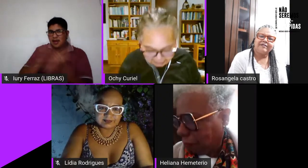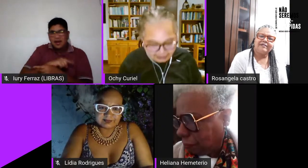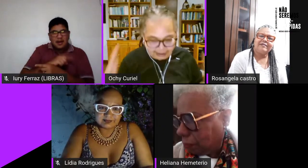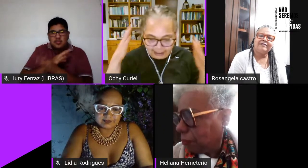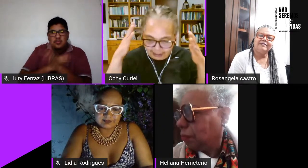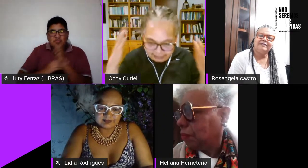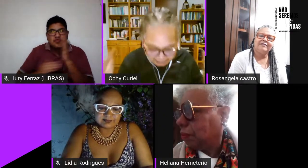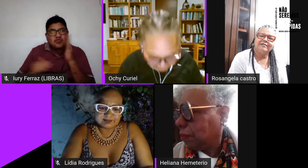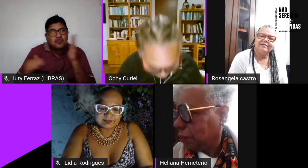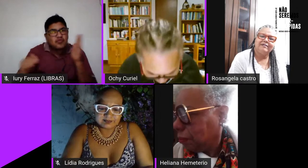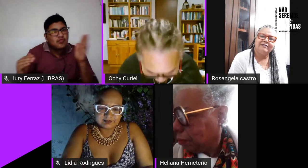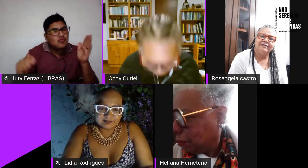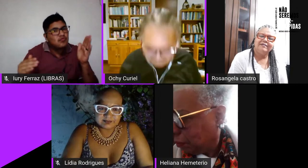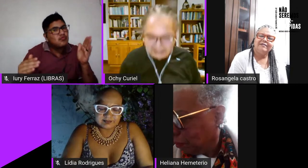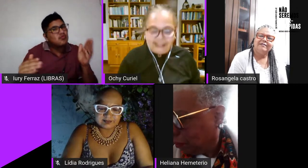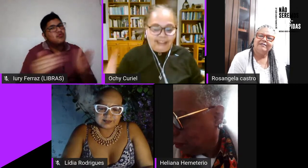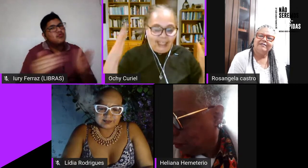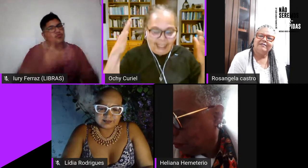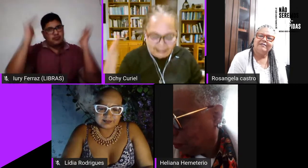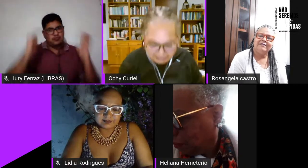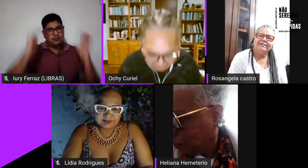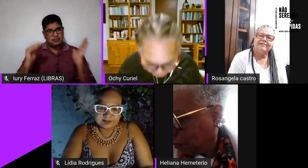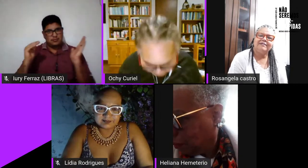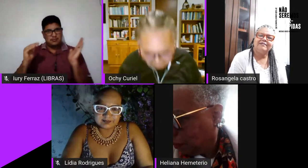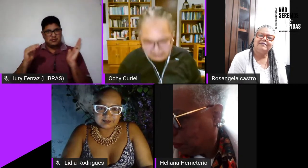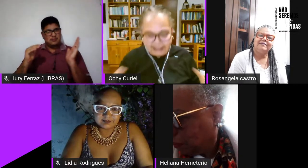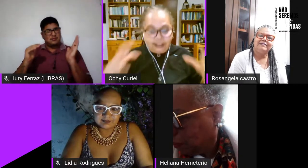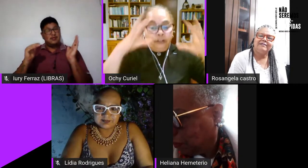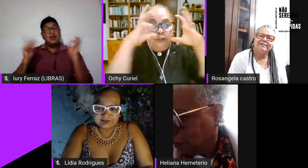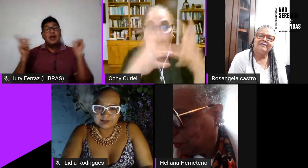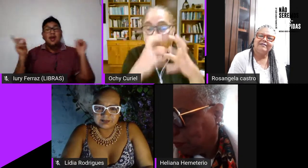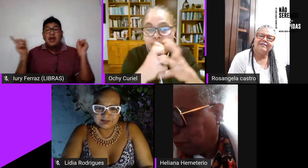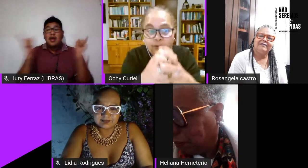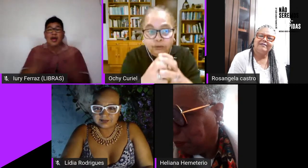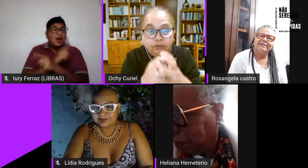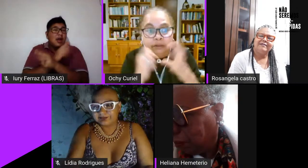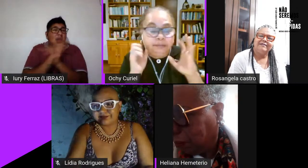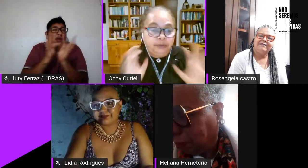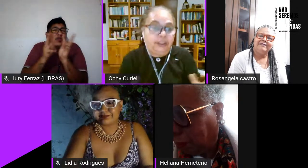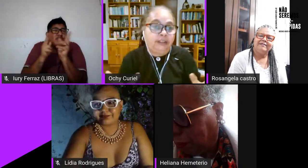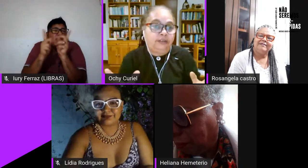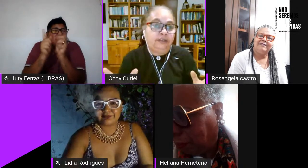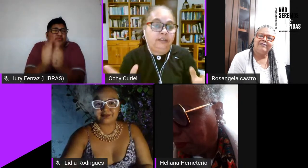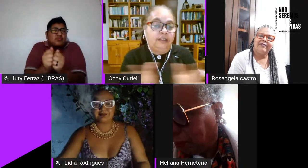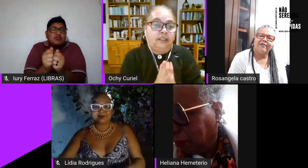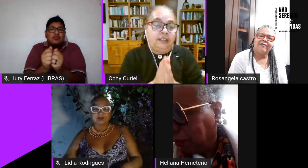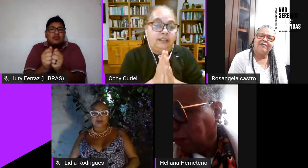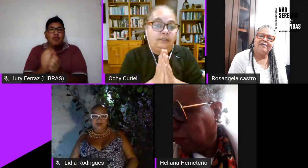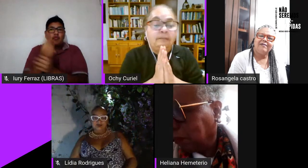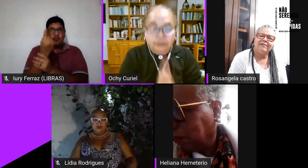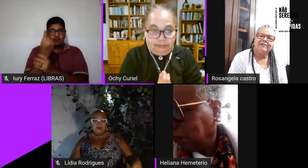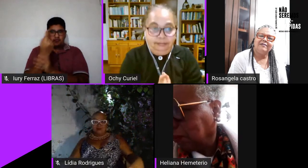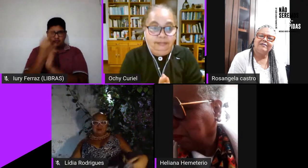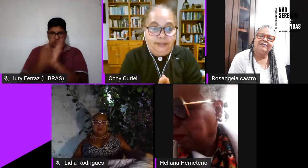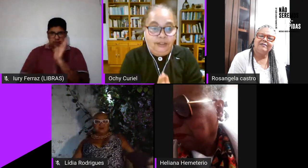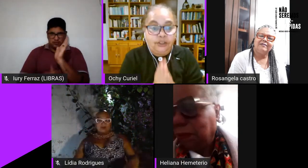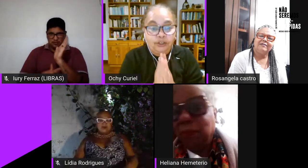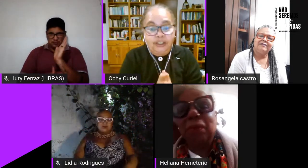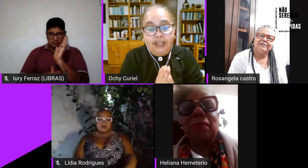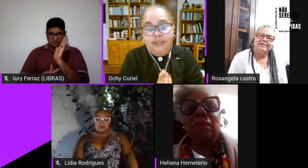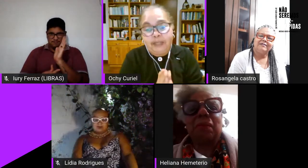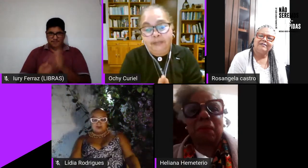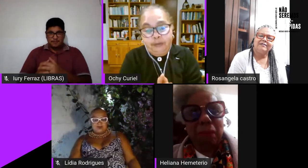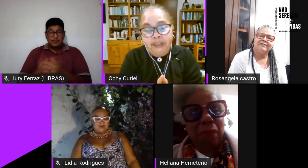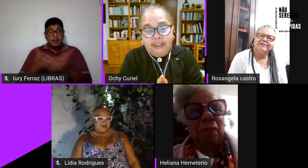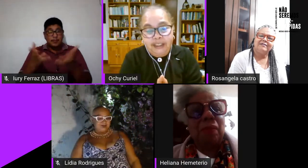anticlasista antimilitarista anti as iglesias tudo isso junto em um projeto comum e